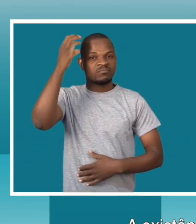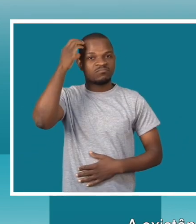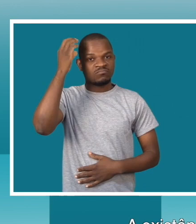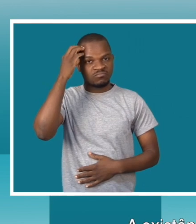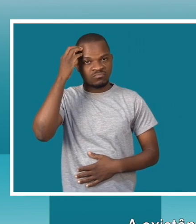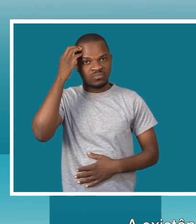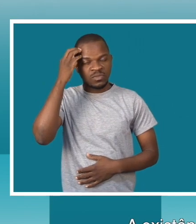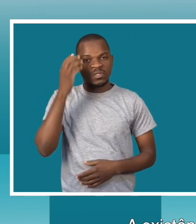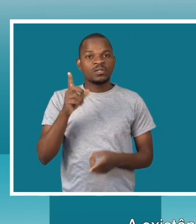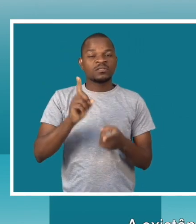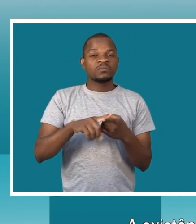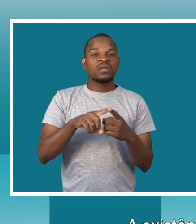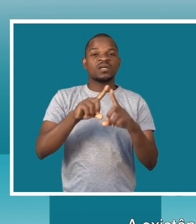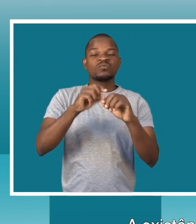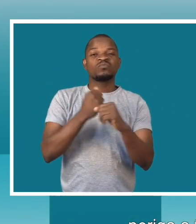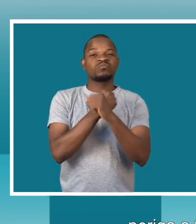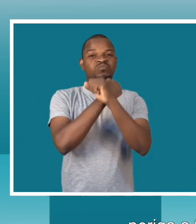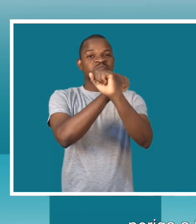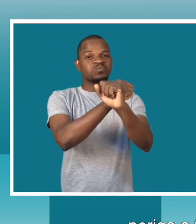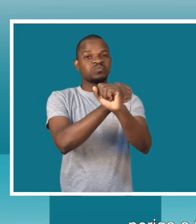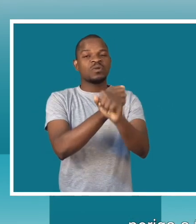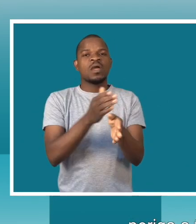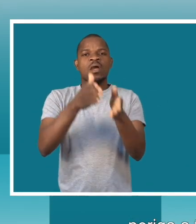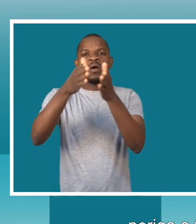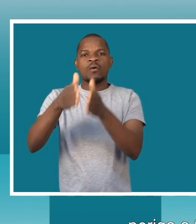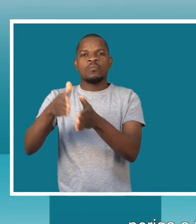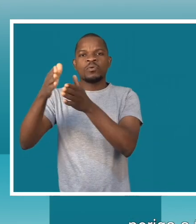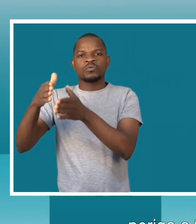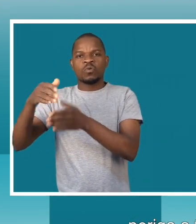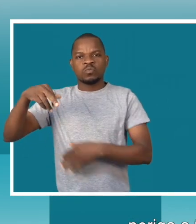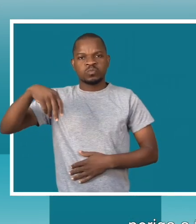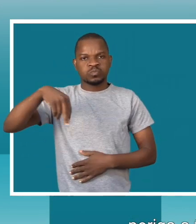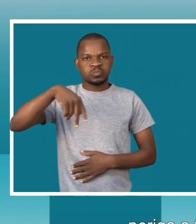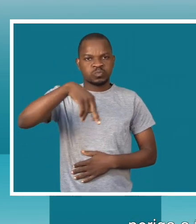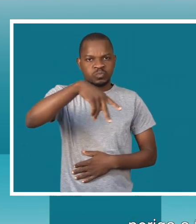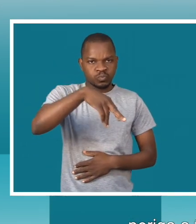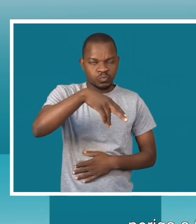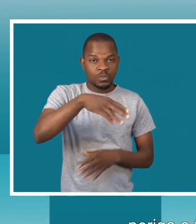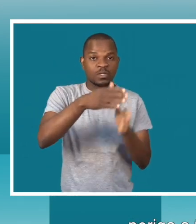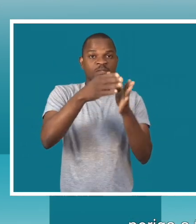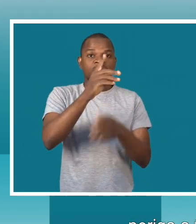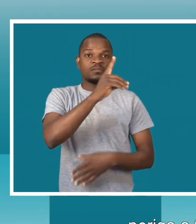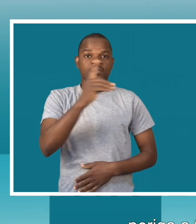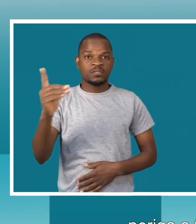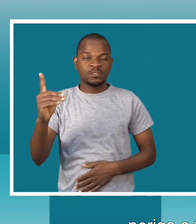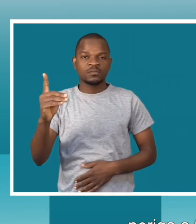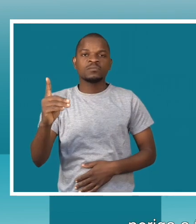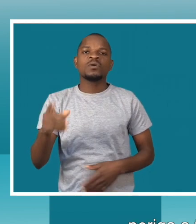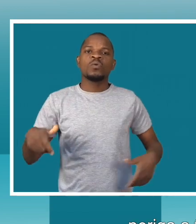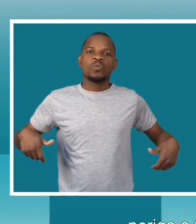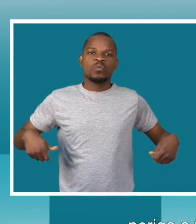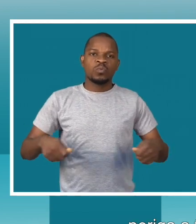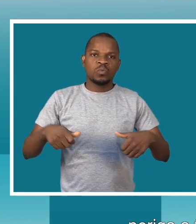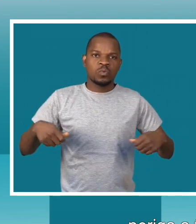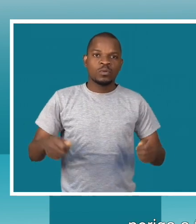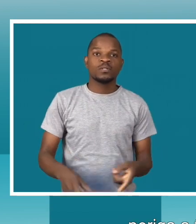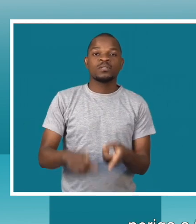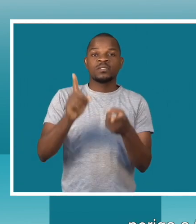de Maputo não só periga à transitabilidade tranquila de pessoas com deficiência físico-motora assim